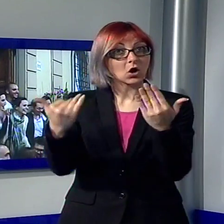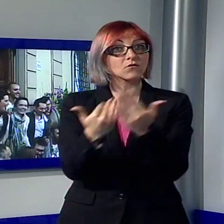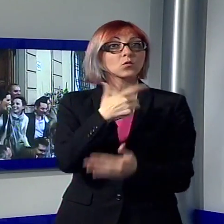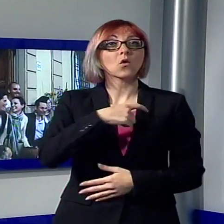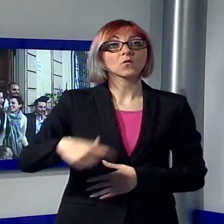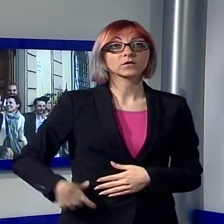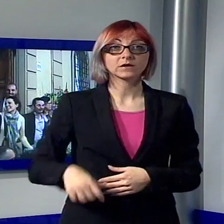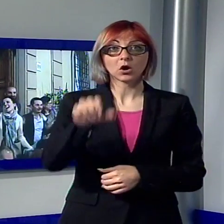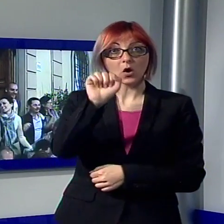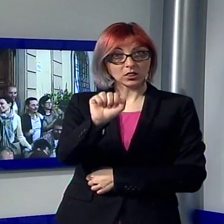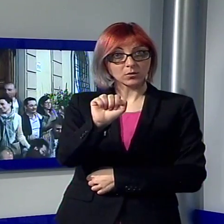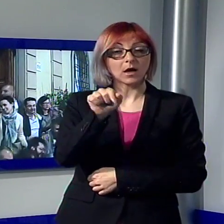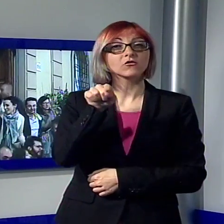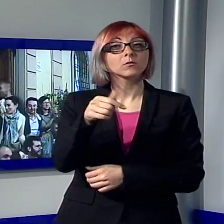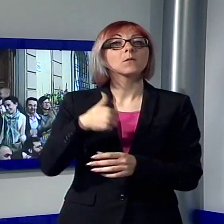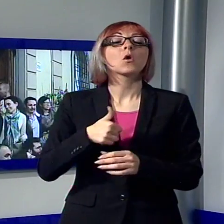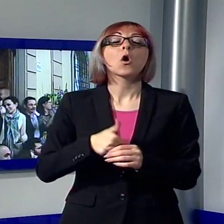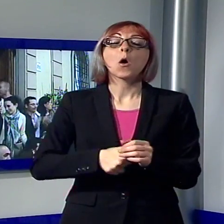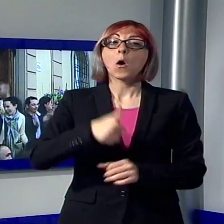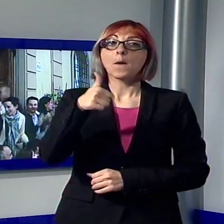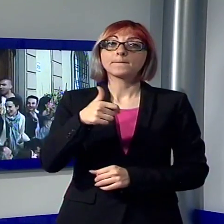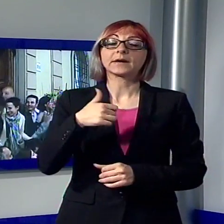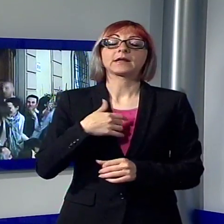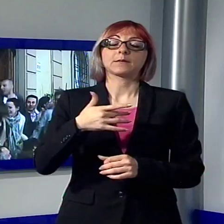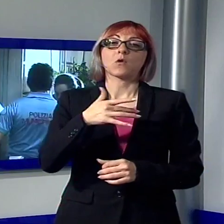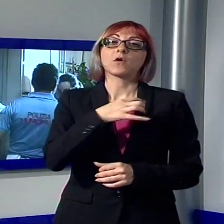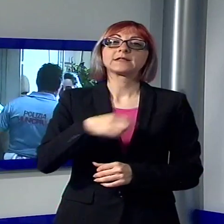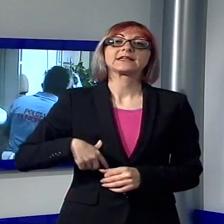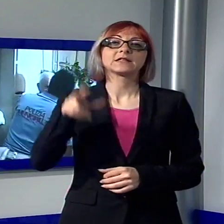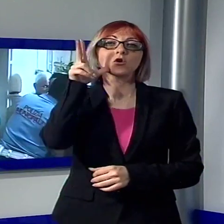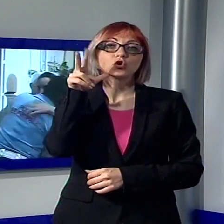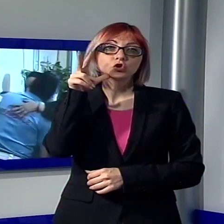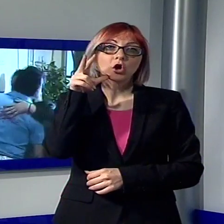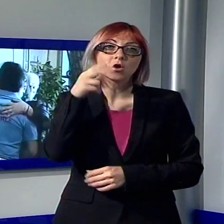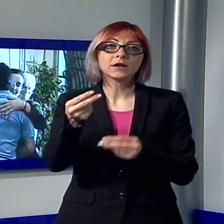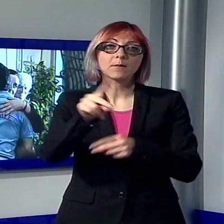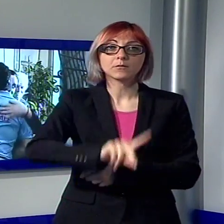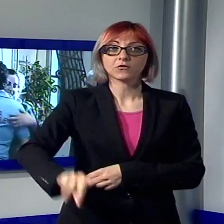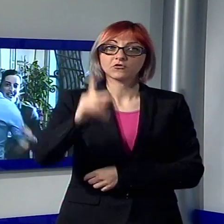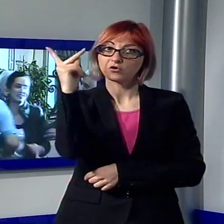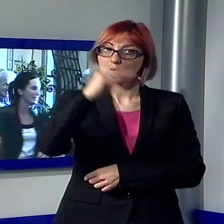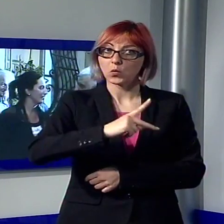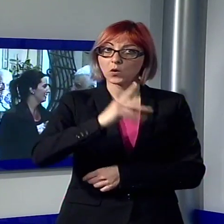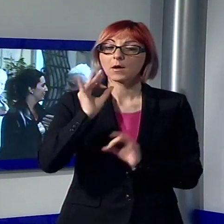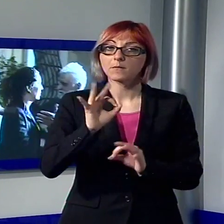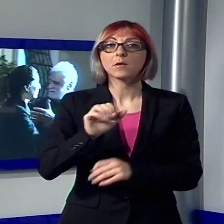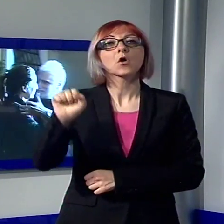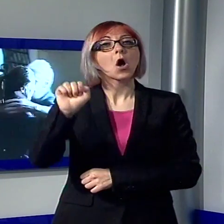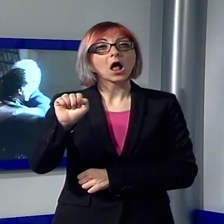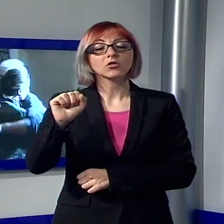Pascio, l'unico primo cittadino donna della provincia di Lucca. La città del Tau ha quindi svoltato dopo 23 anni di